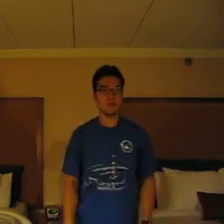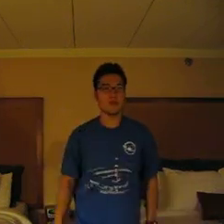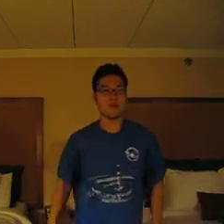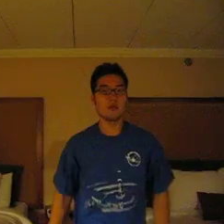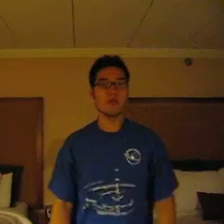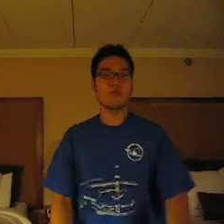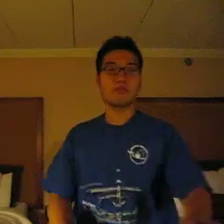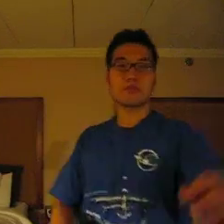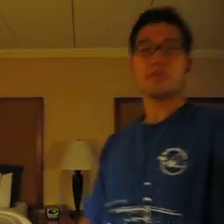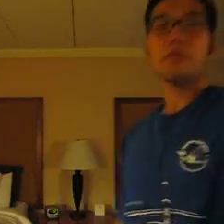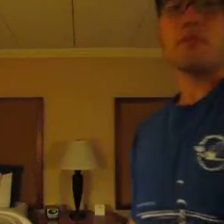하소서